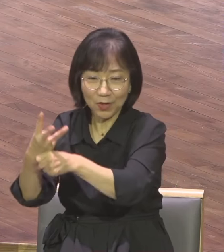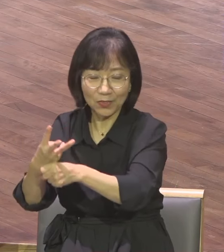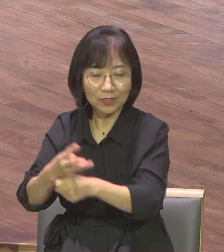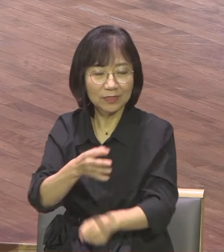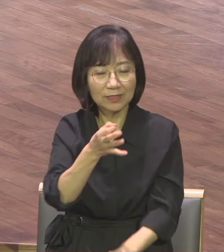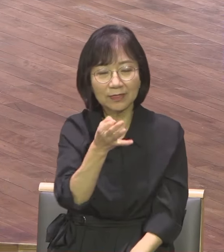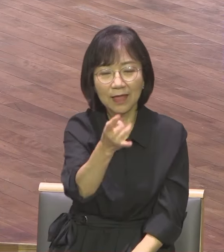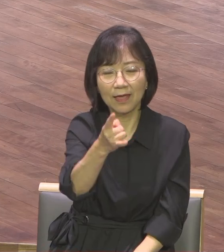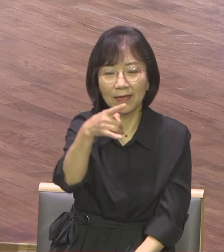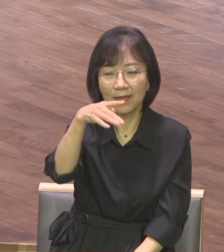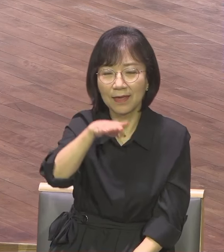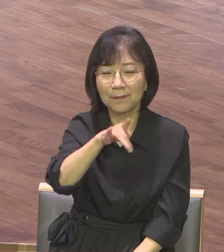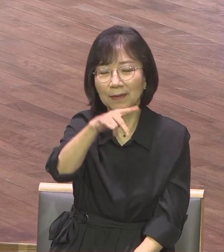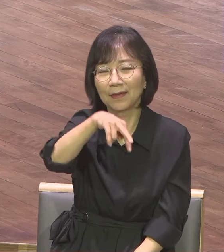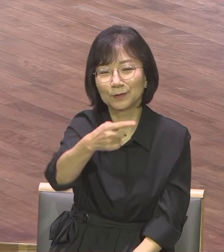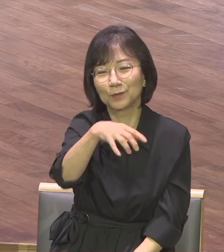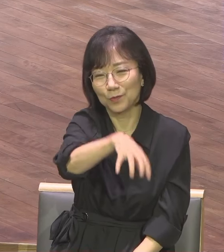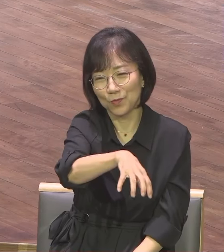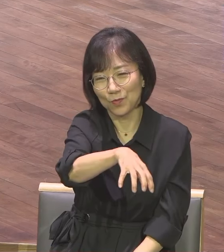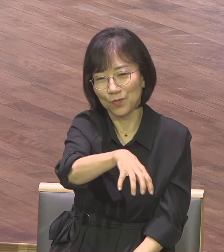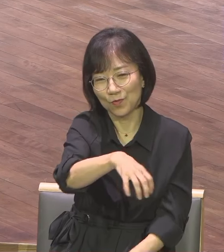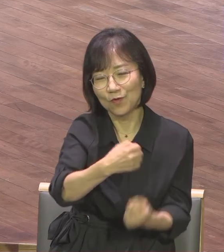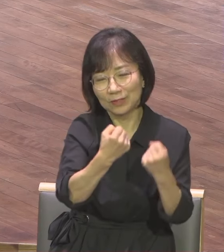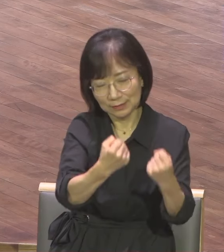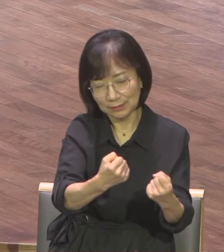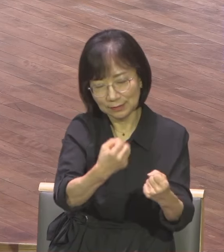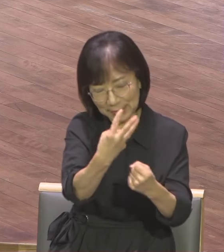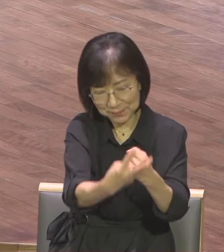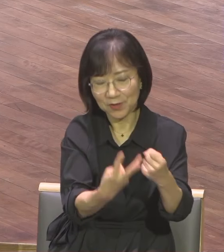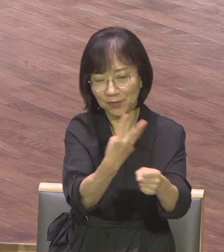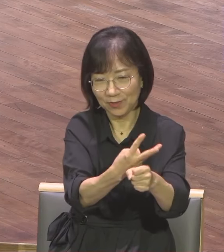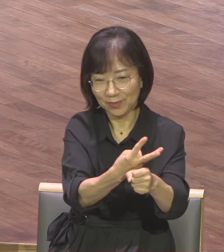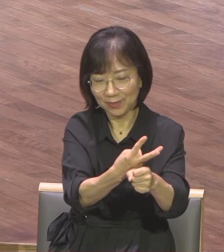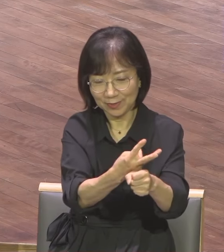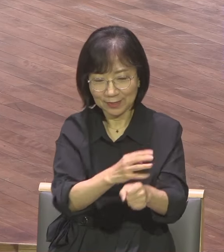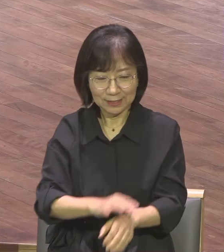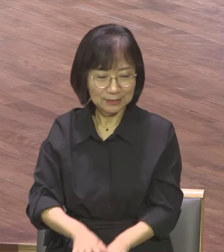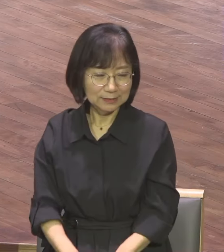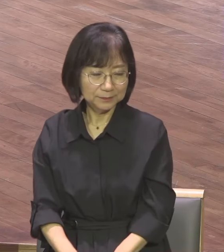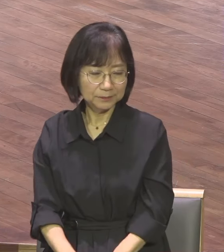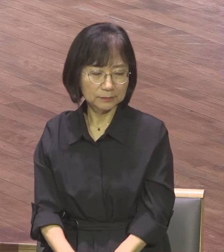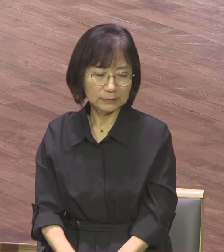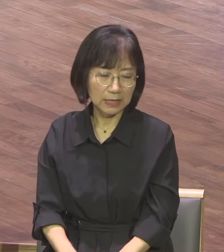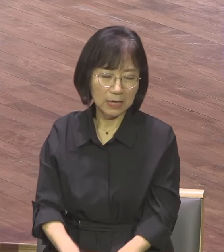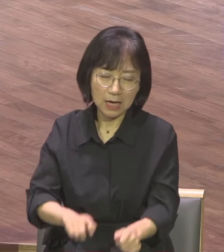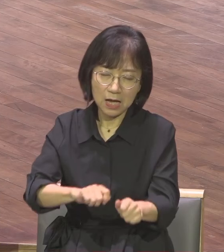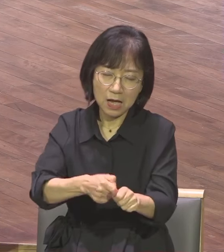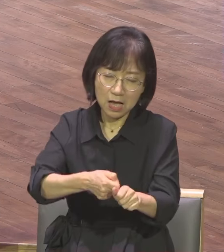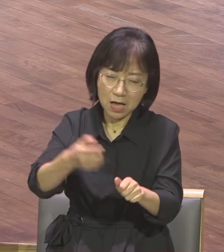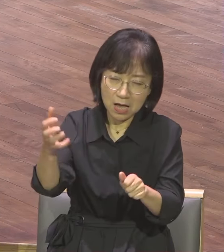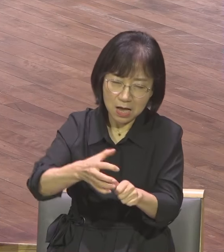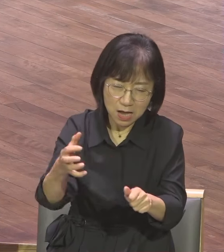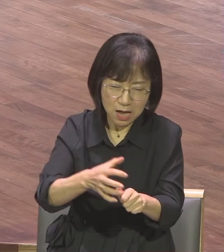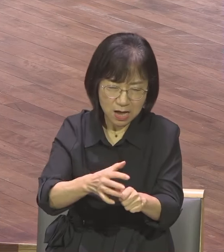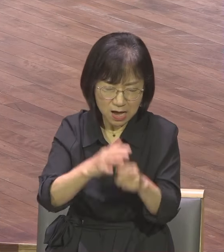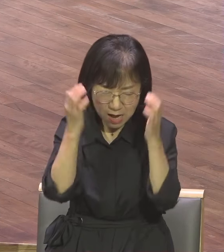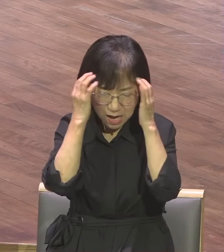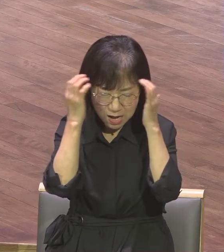회당에서 3개월 동안 복음을 증거했습니다 유대인의 반대와 핍박으로 사역지를 옮겼어요 그것이